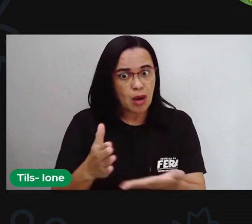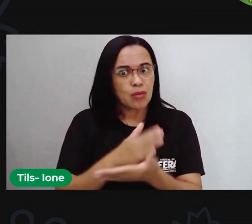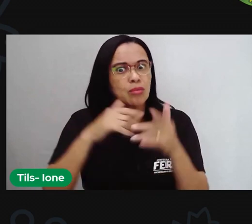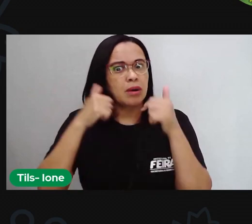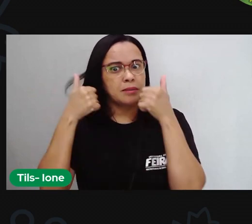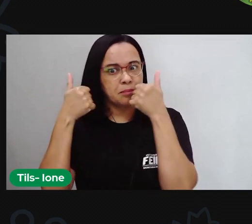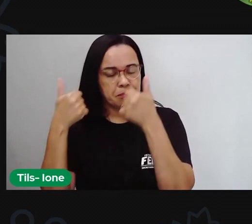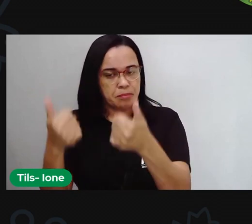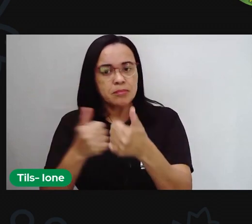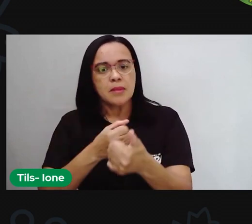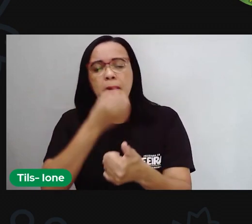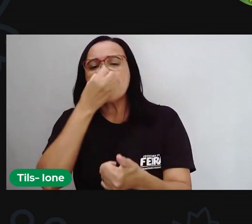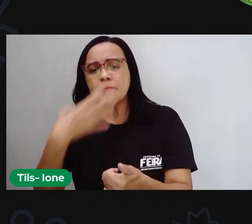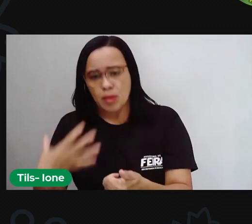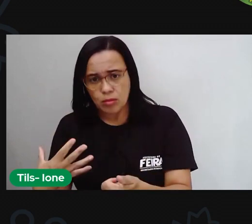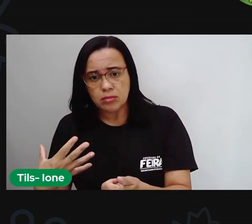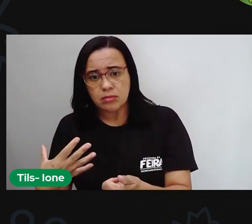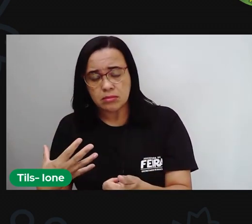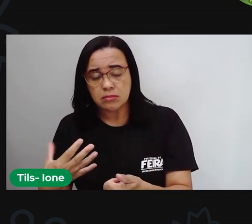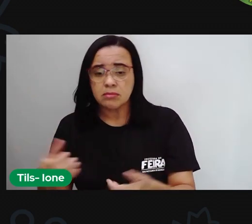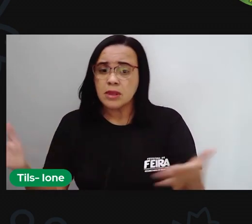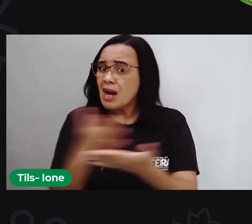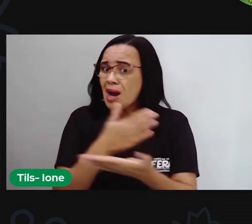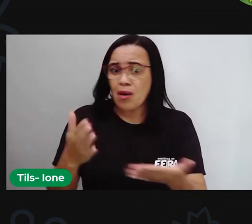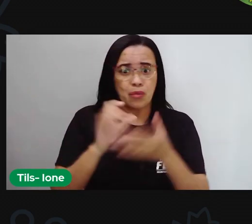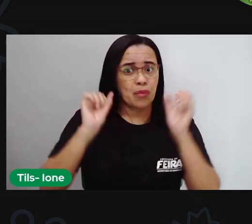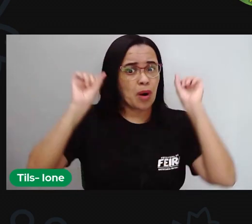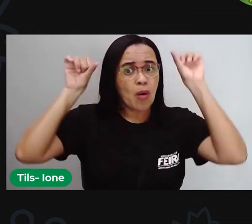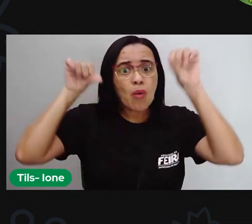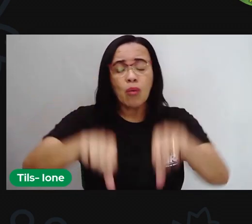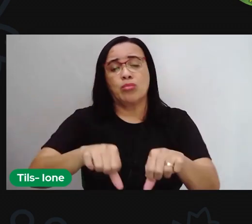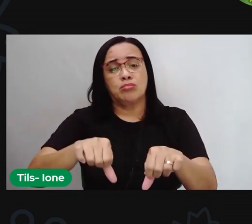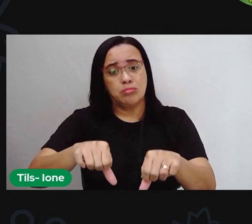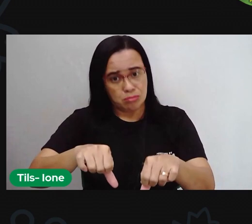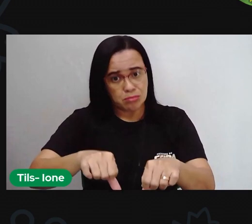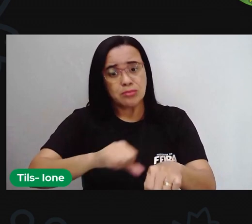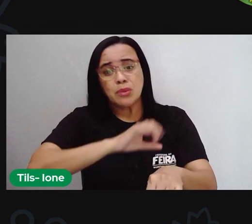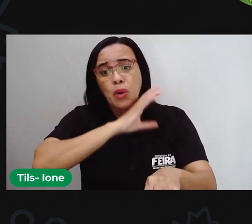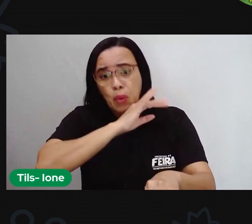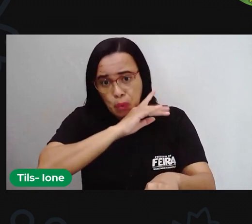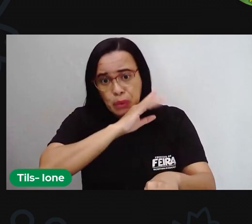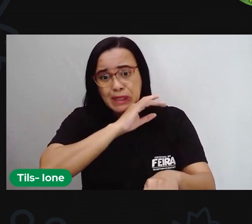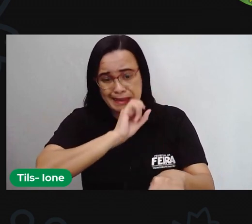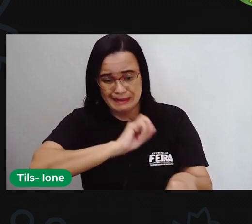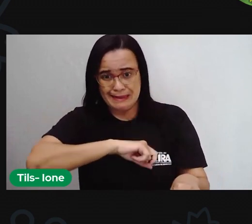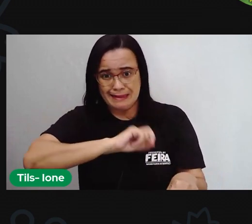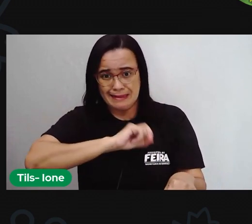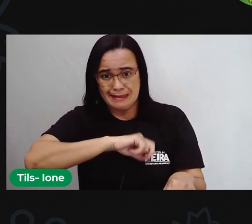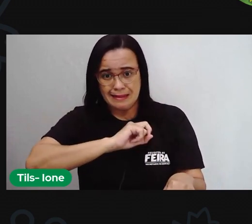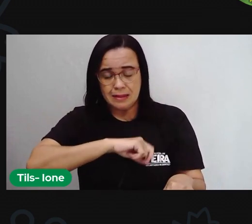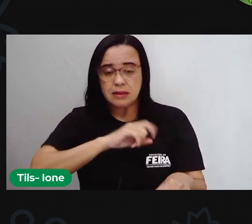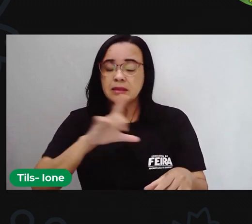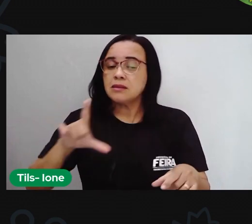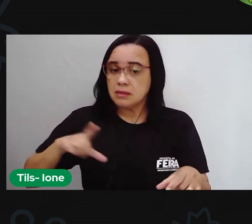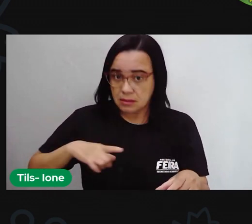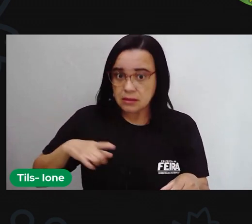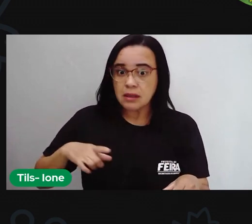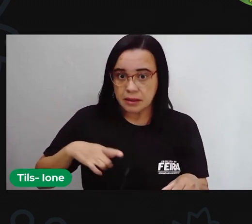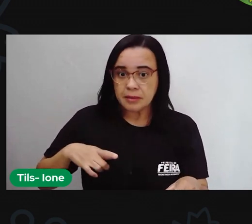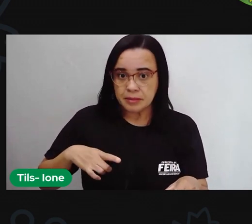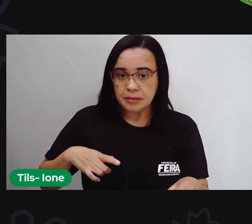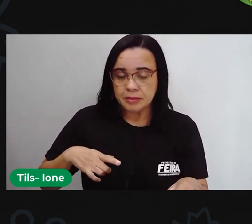em fazer o uso fazer do uso desse instrumento algo que pode permitir a comunicação de que às vezes está bem longe